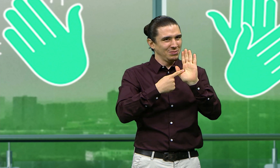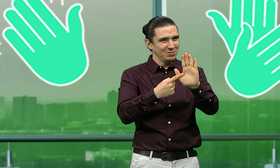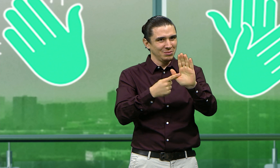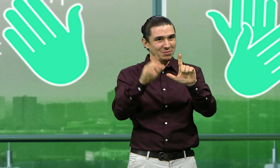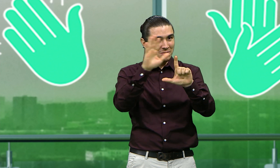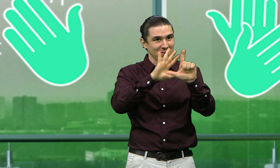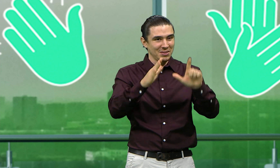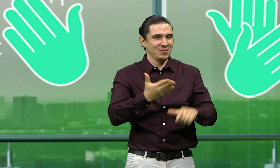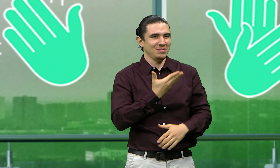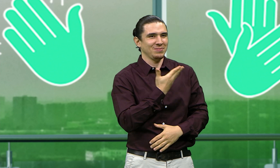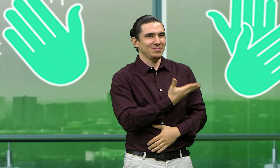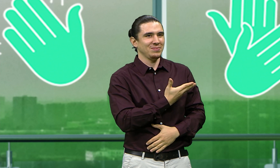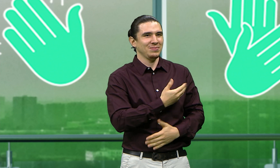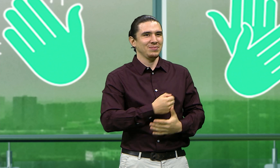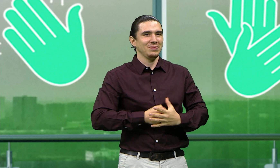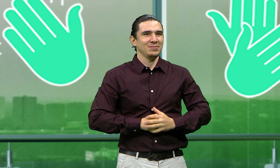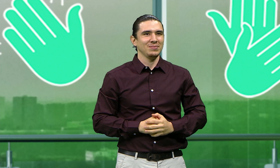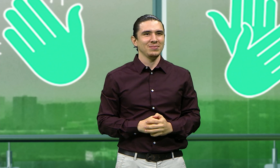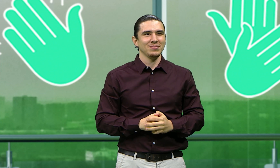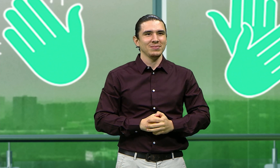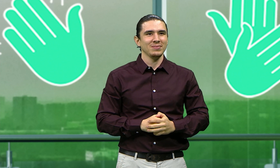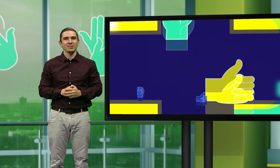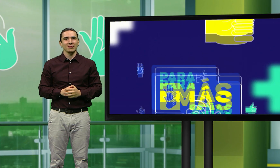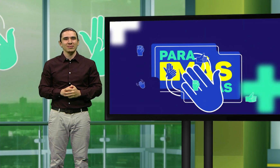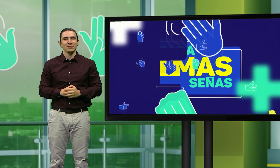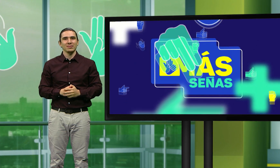construir casas. Vamos a ver este informe.